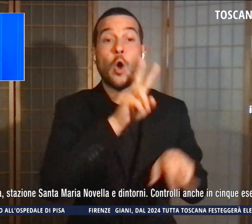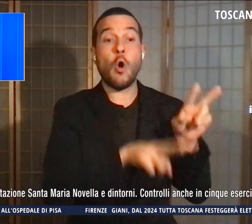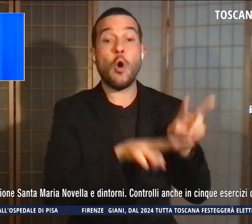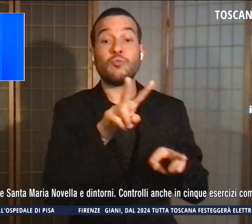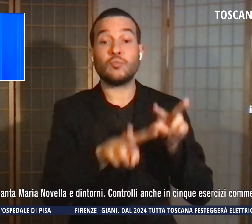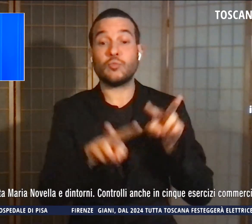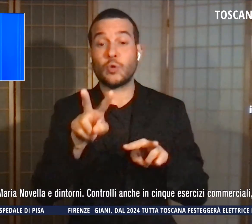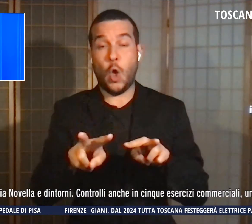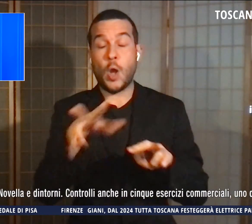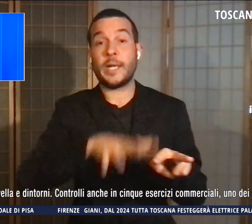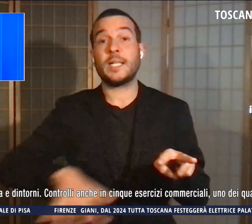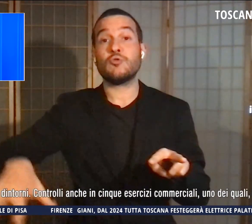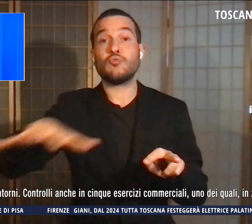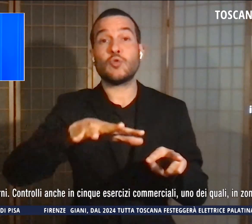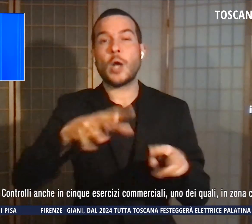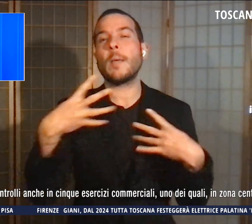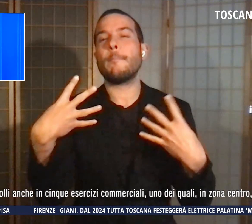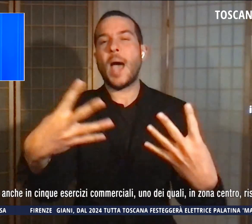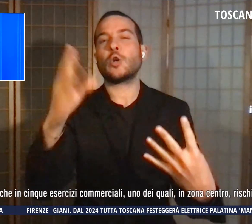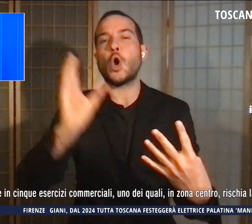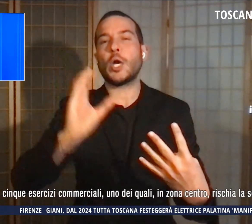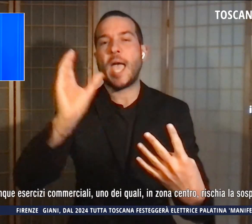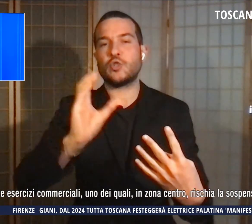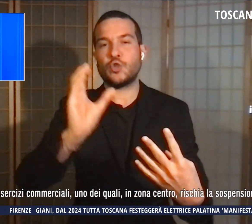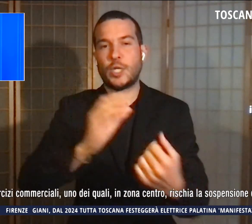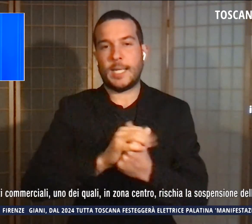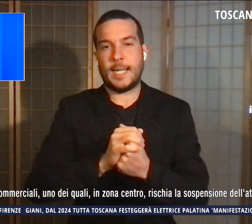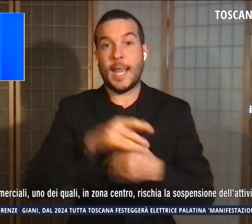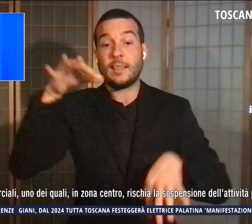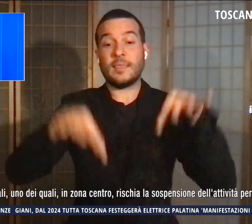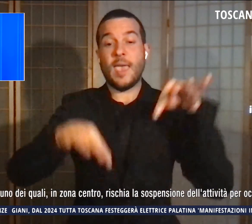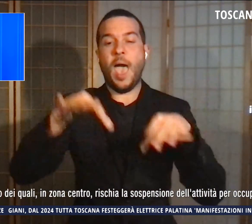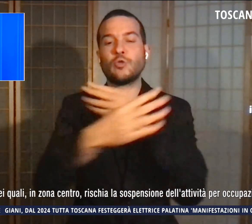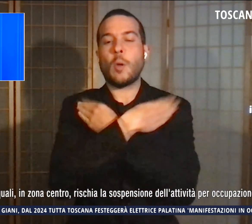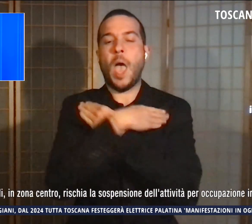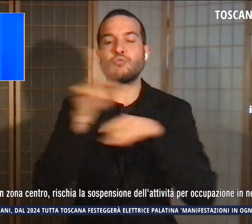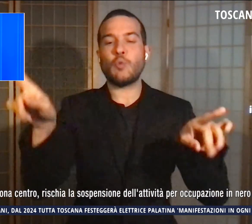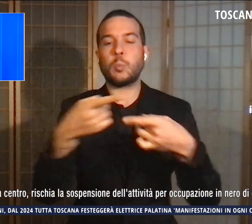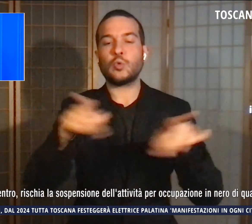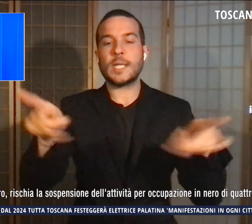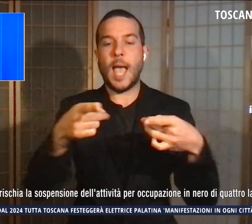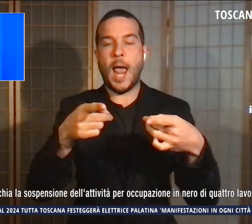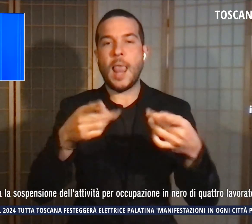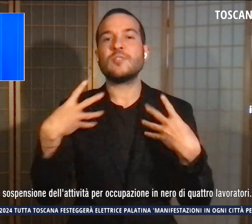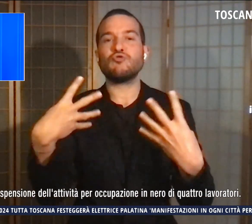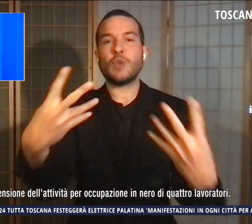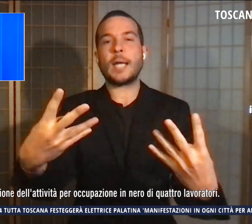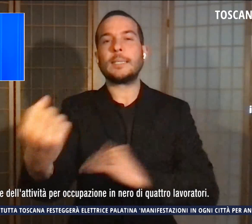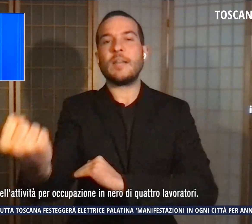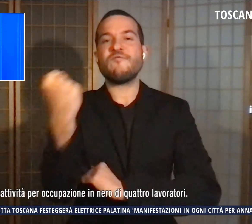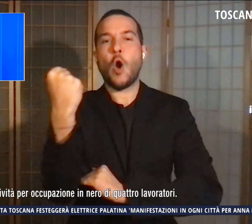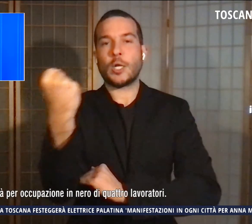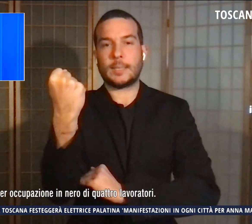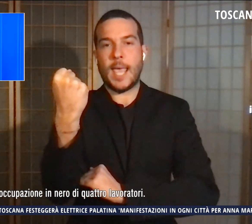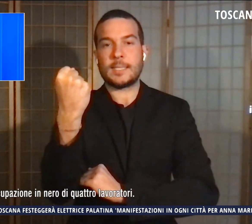zone del Parco delle Cascine, del Teatro del Maggio Musicale, Giardini della Fortezza, Stazione